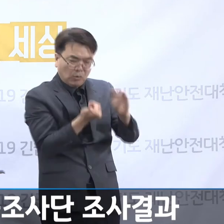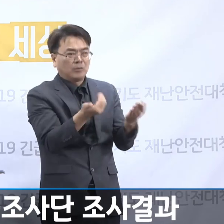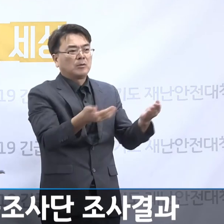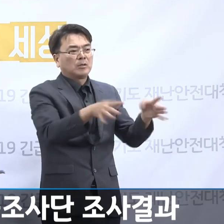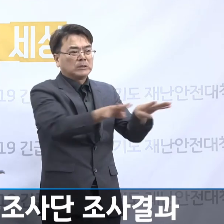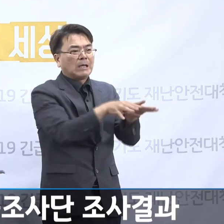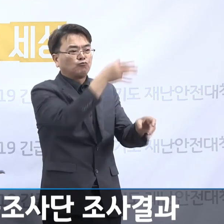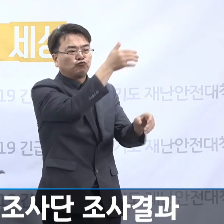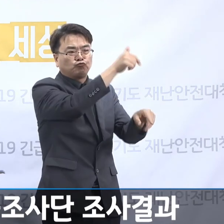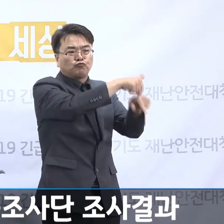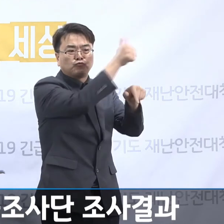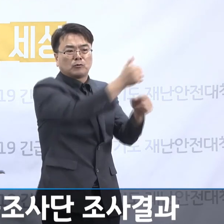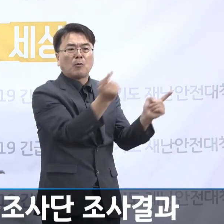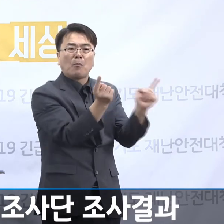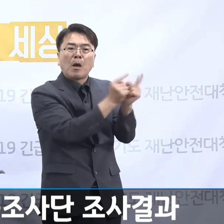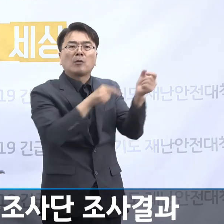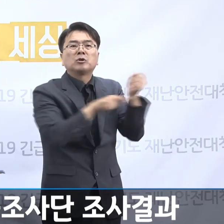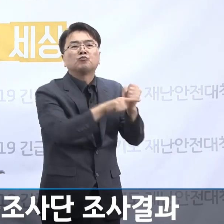만나게 하였습니다.